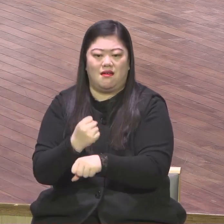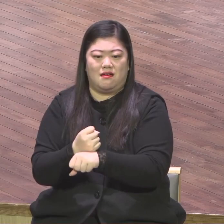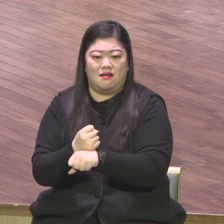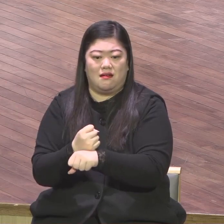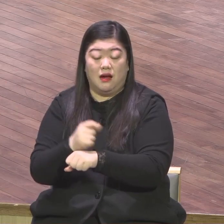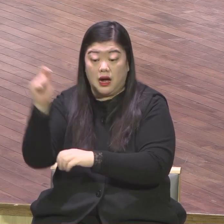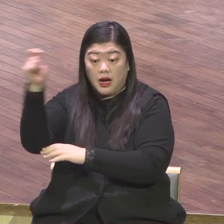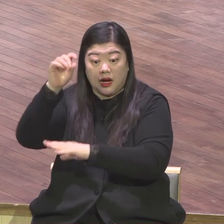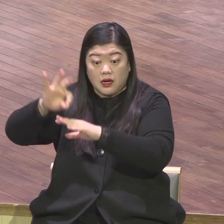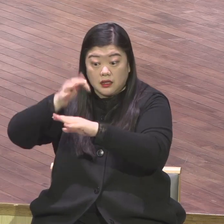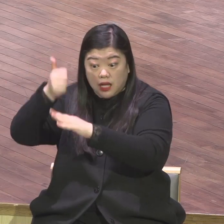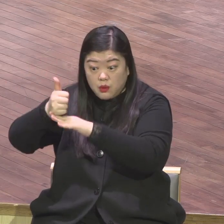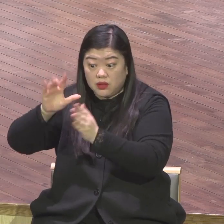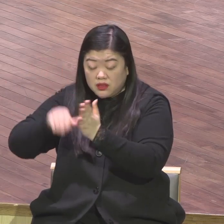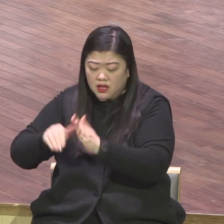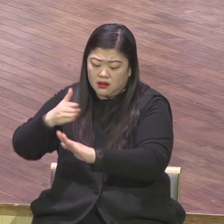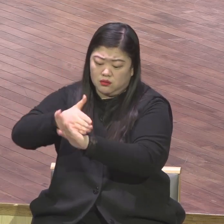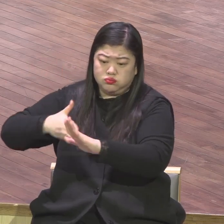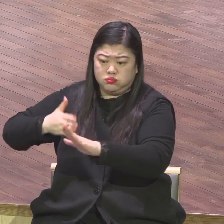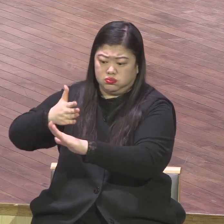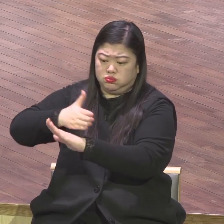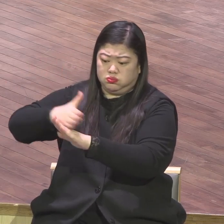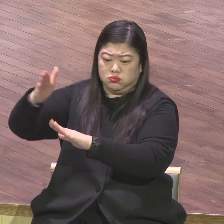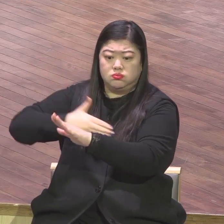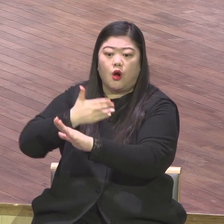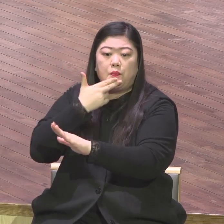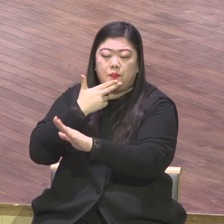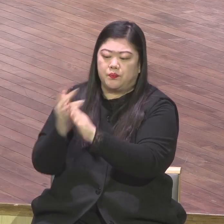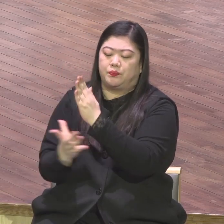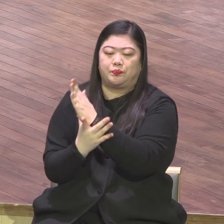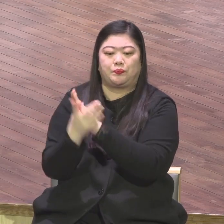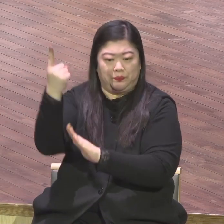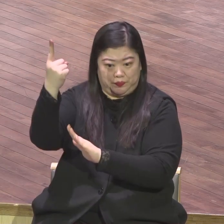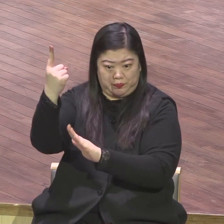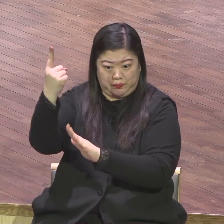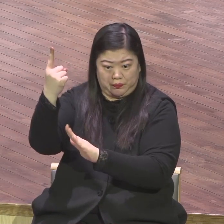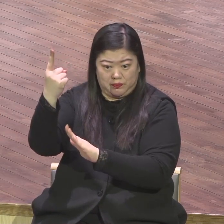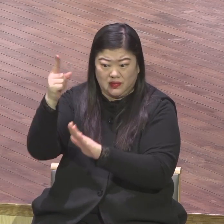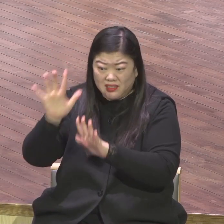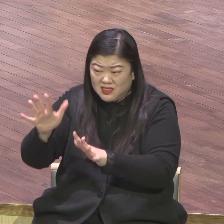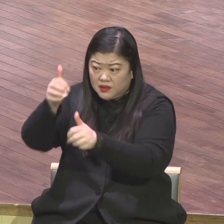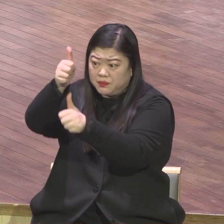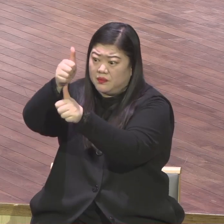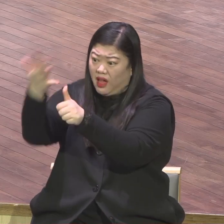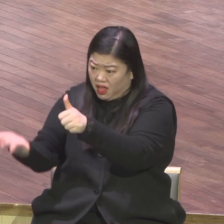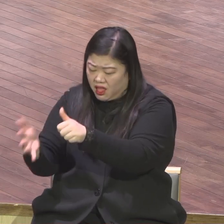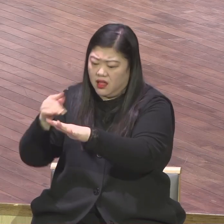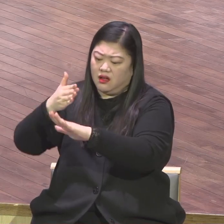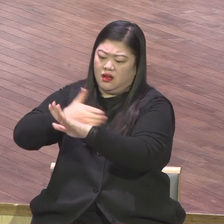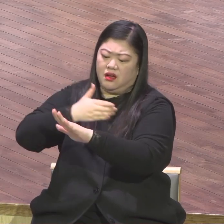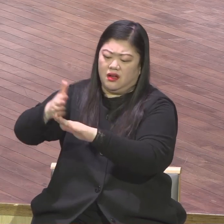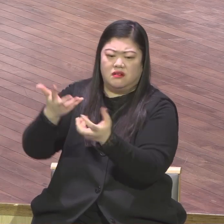이스라엘 전체의 이 왕국을 의미하는 것입니다 그런데 그 따위시의 장막이 지금